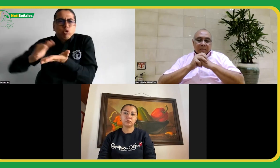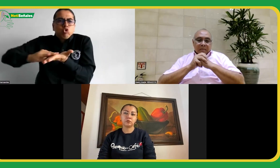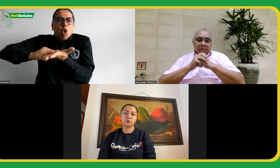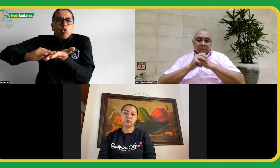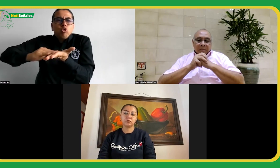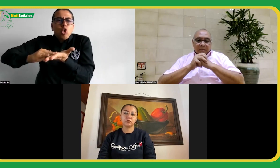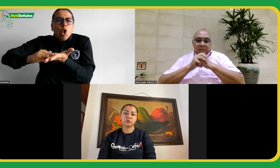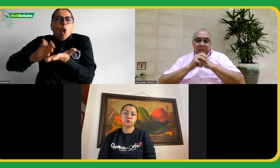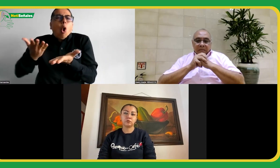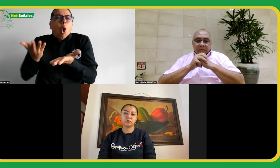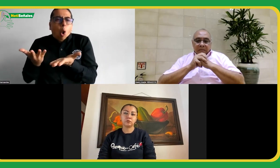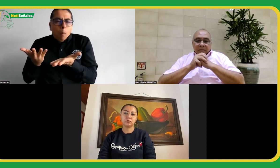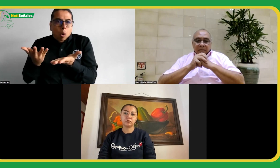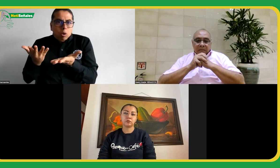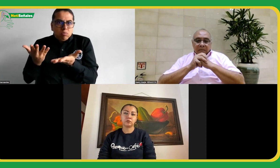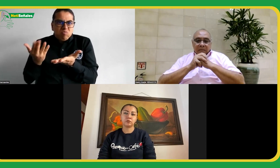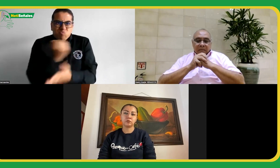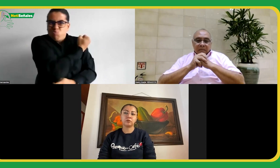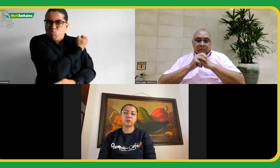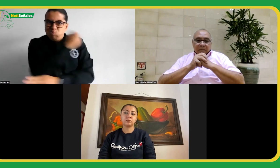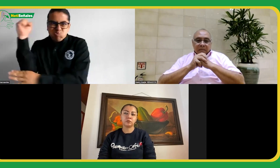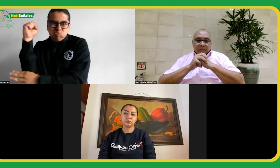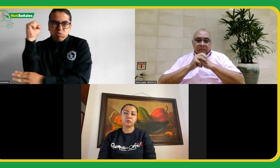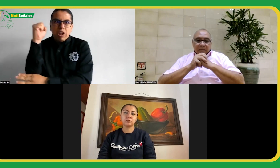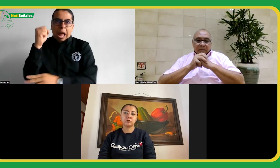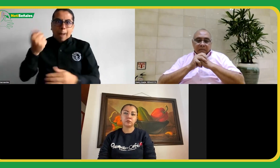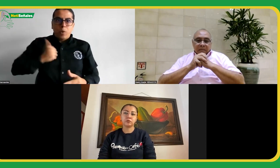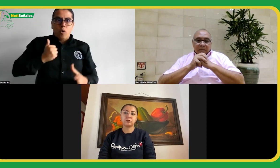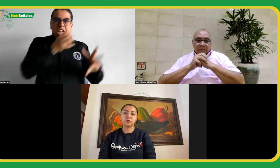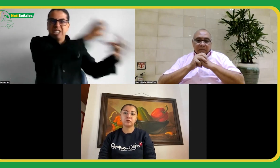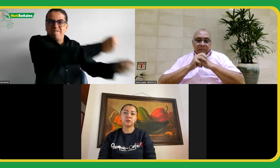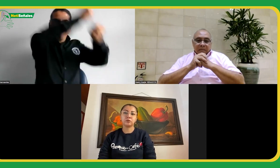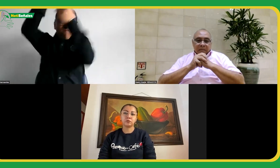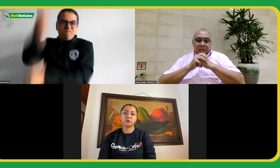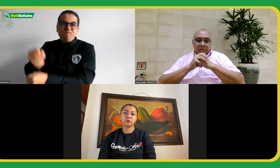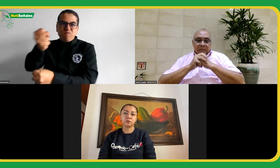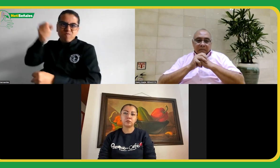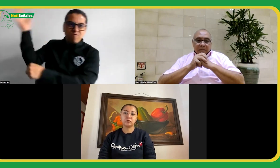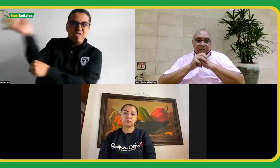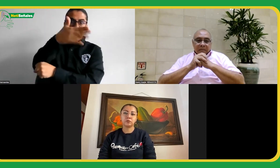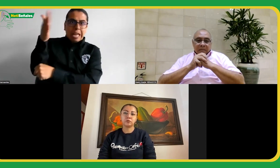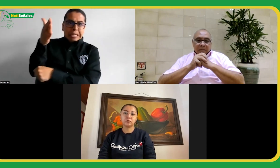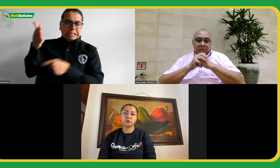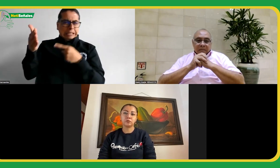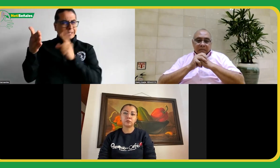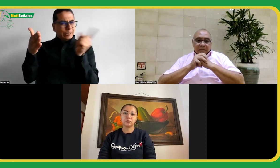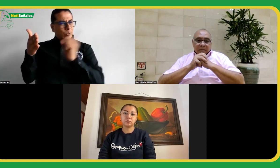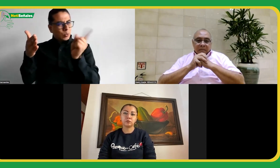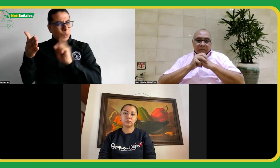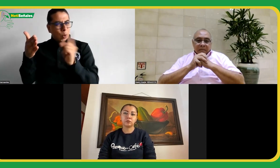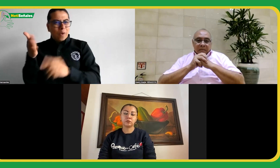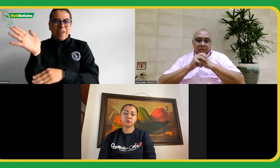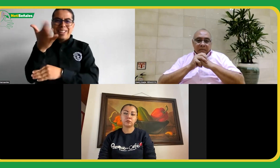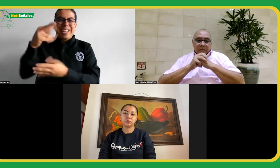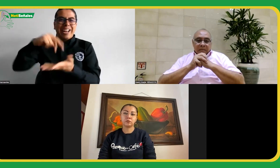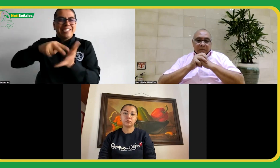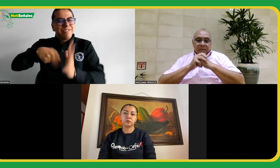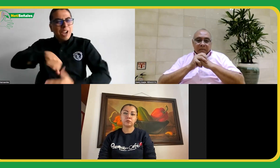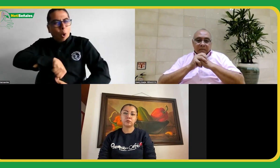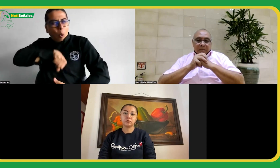eizar nuestra bandera en esos espacios o que la bandera tenía una connotación de amor de orgullo de identidad de las